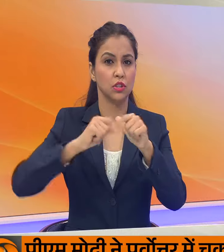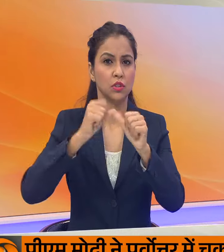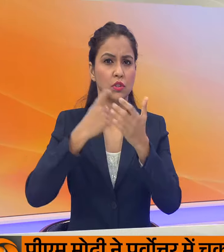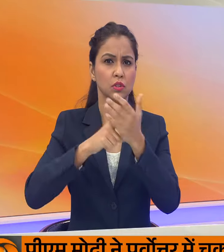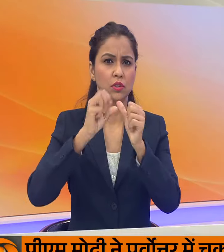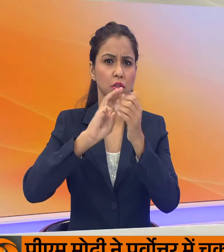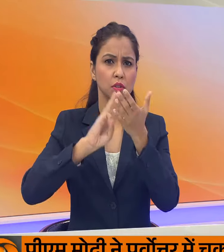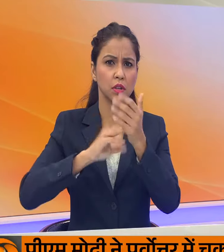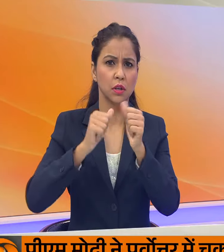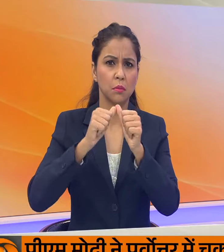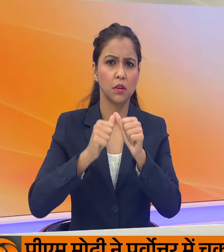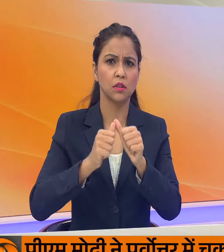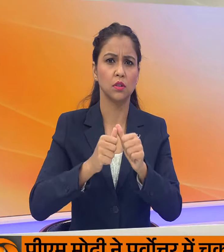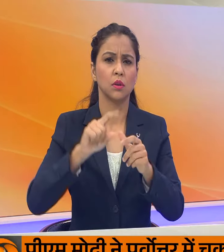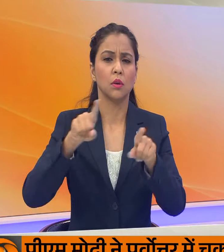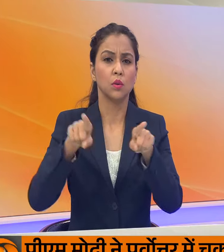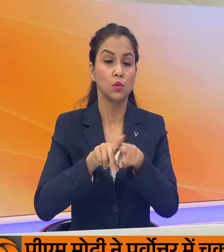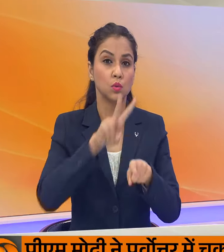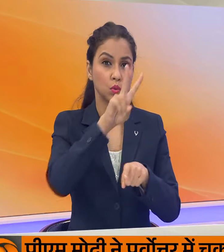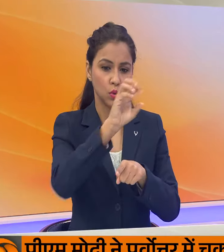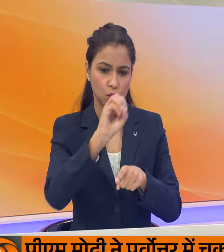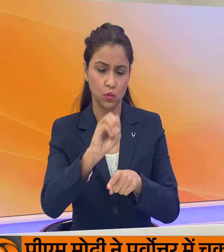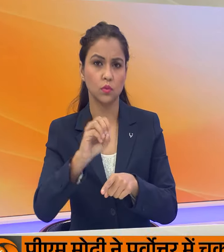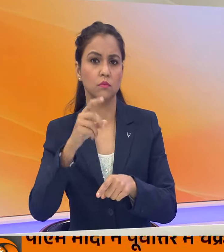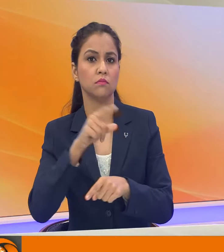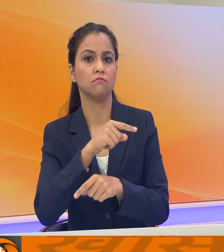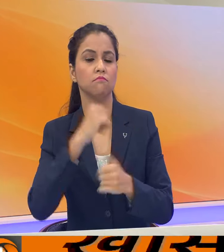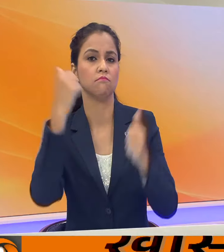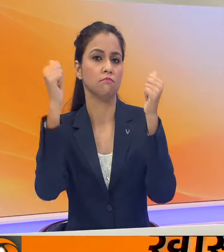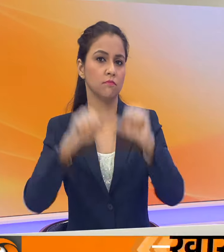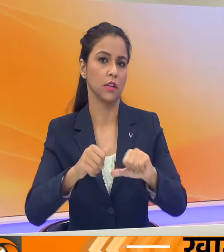बोर्शिया डॉटमंड को दो शूने से हराया।